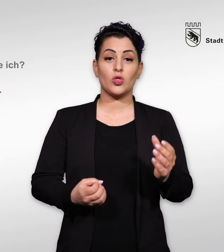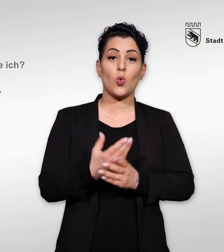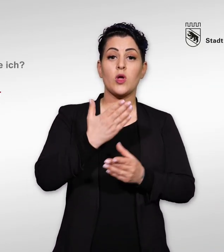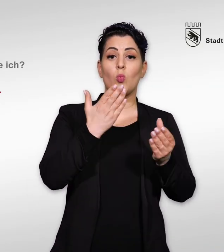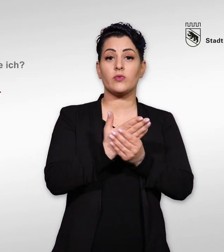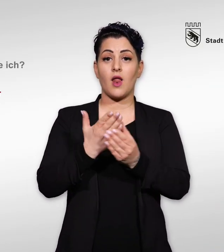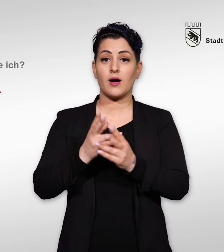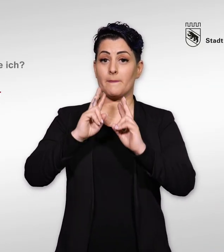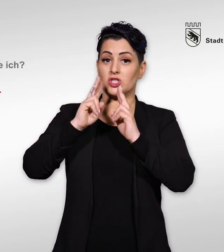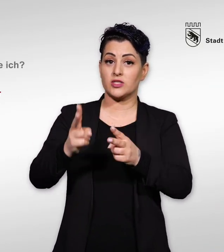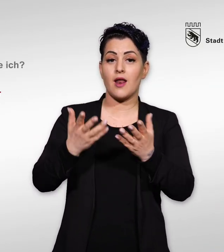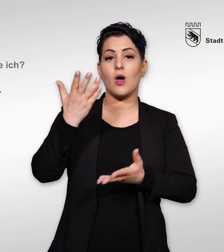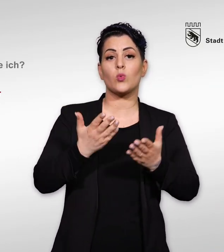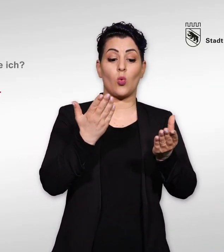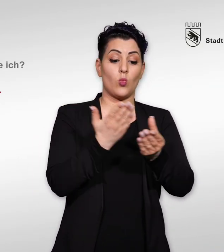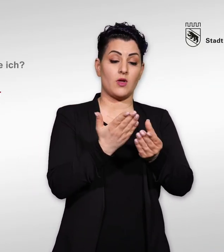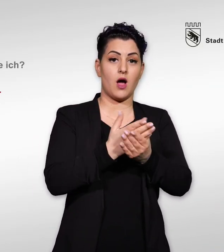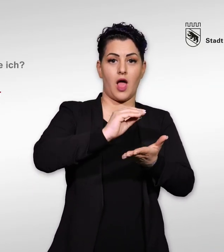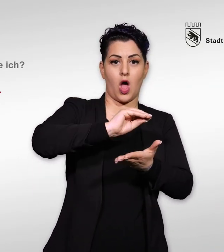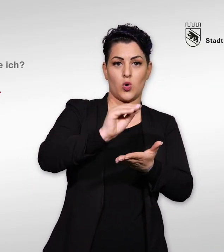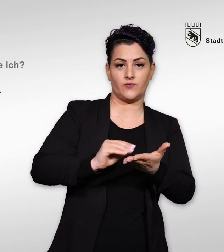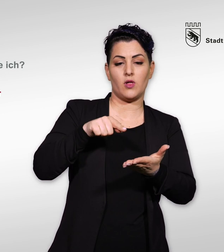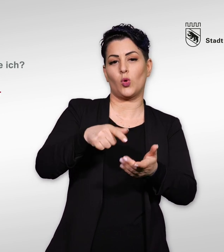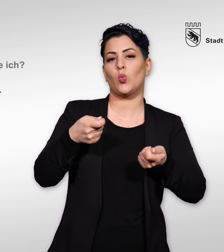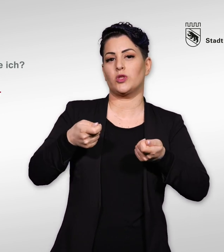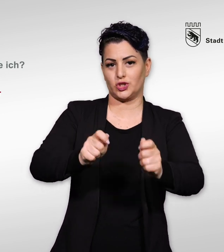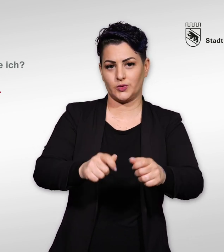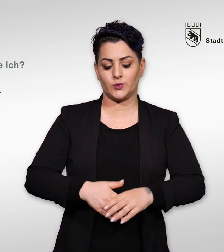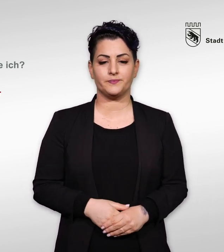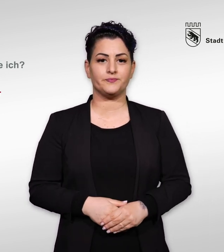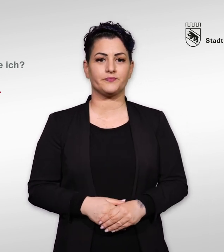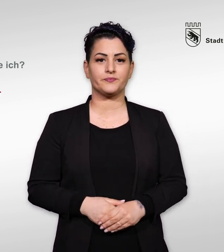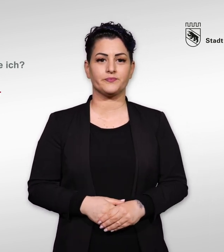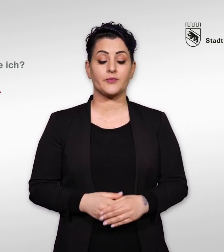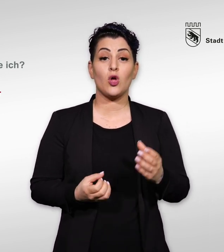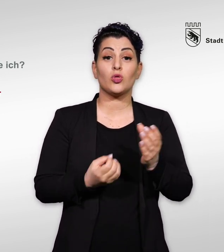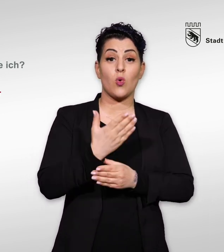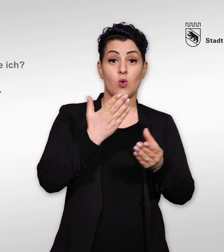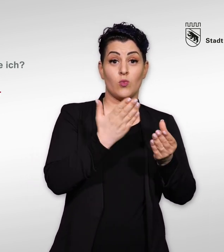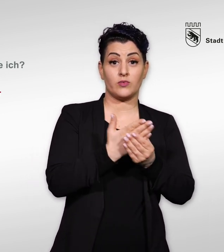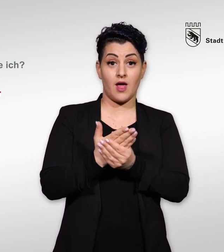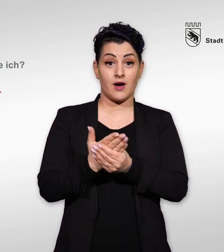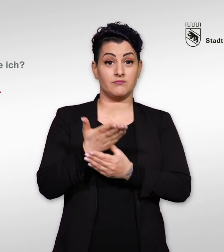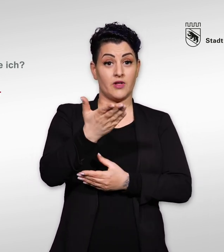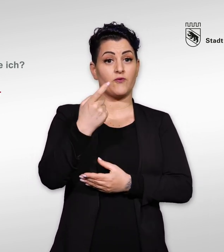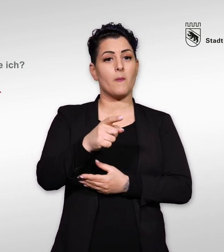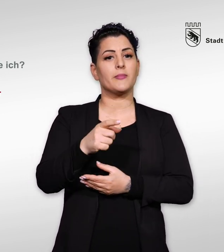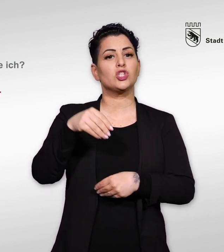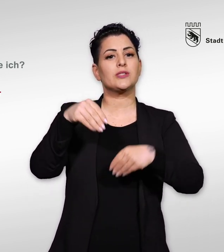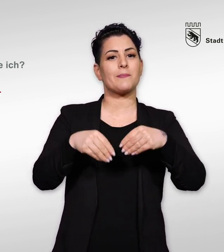Neue Unterlagen bestellen oder Unterstützung beim Ausfüllen der Unterlagen erhalten. Neue Unterlagen bekommen